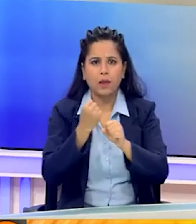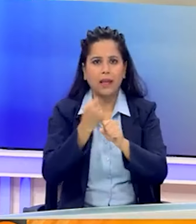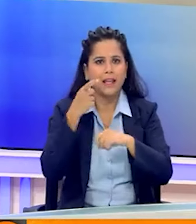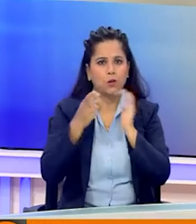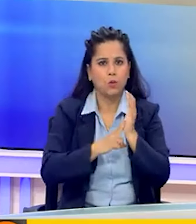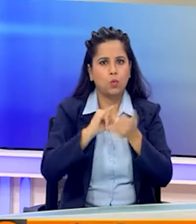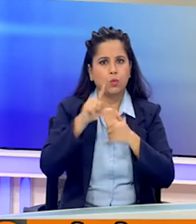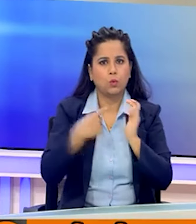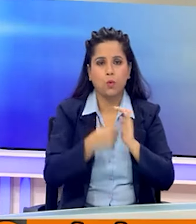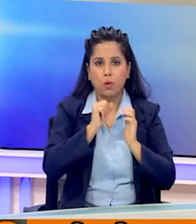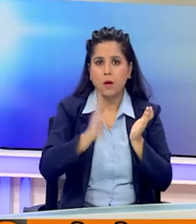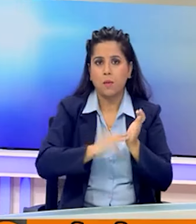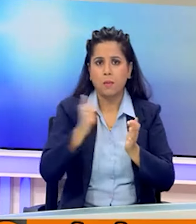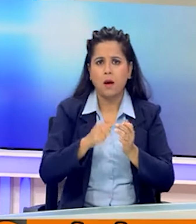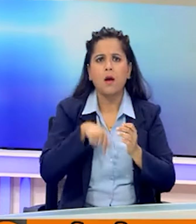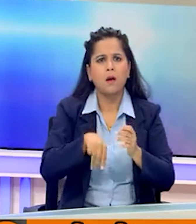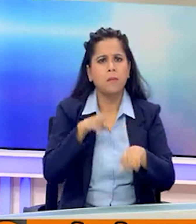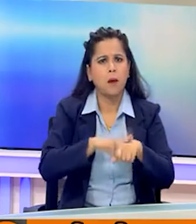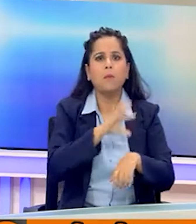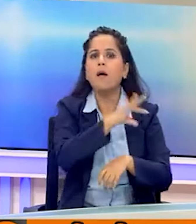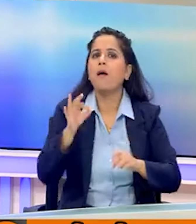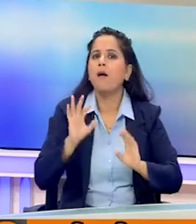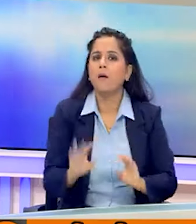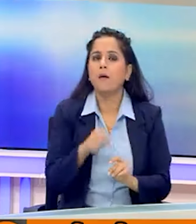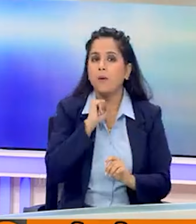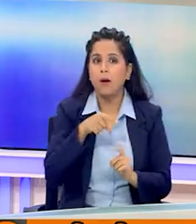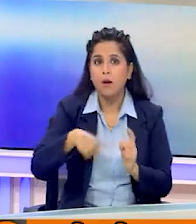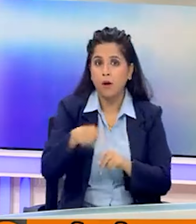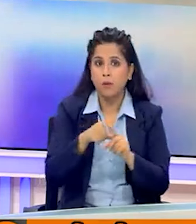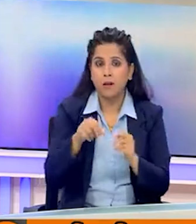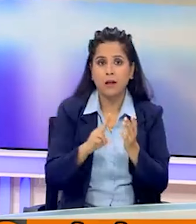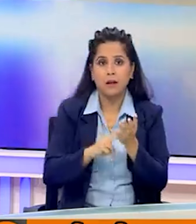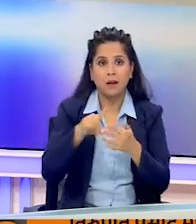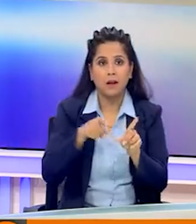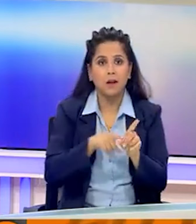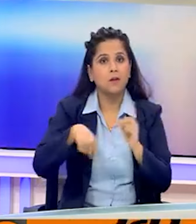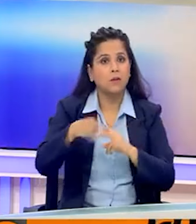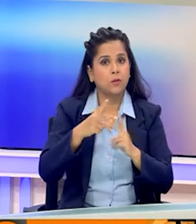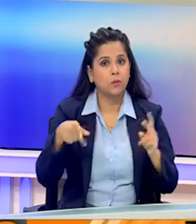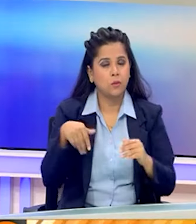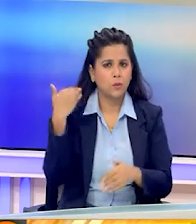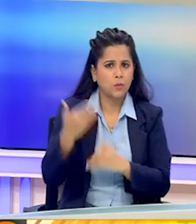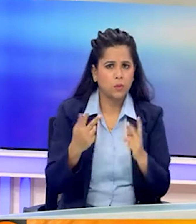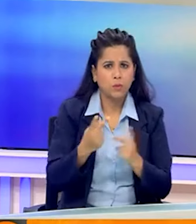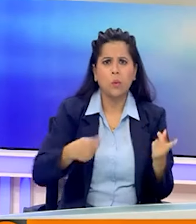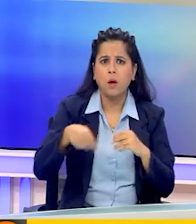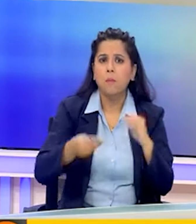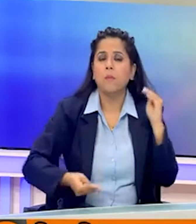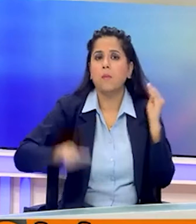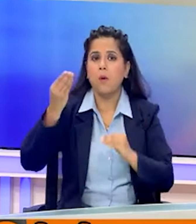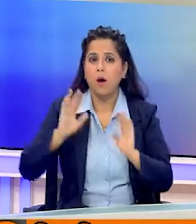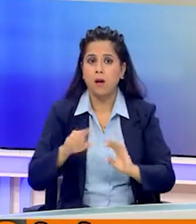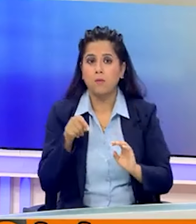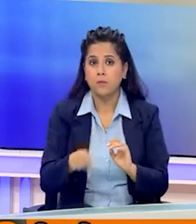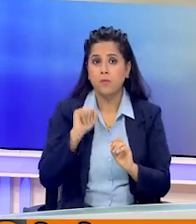सार को अपरे मंत्री मंडल का सदस से निक्त किया है। उनके इस कदम से नेतनियाहू के सतारूर गठबंदन का विस्तार होगा और